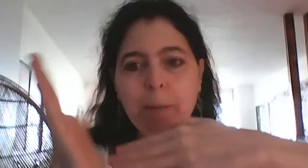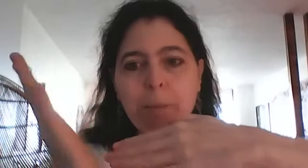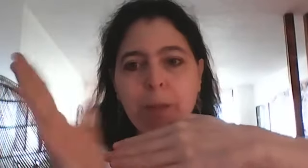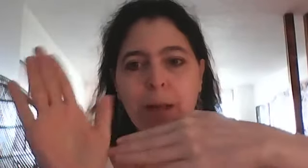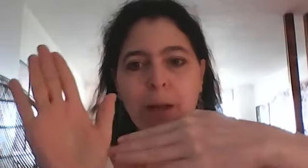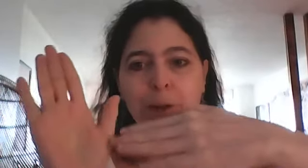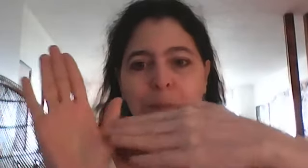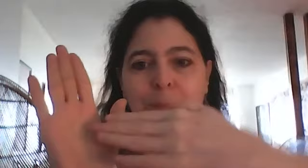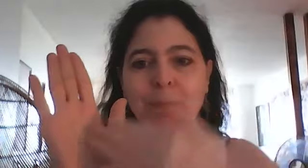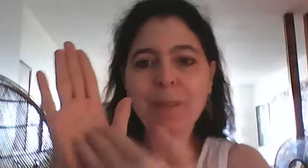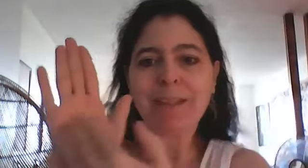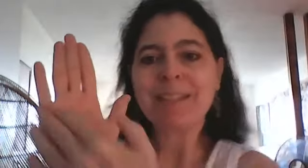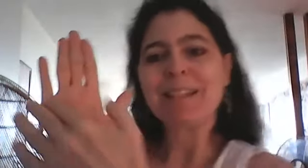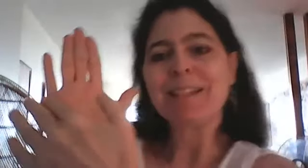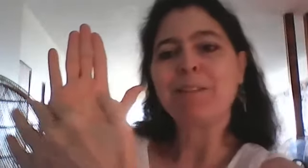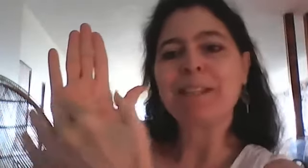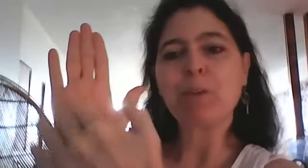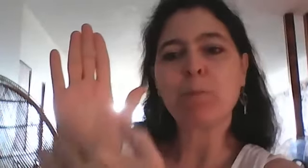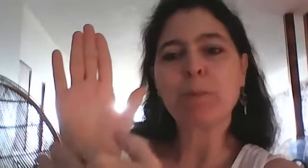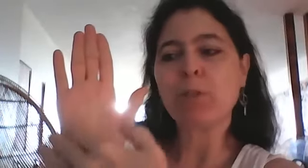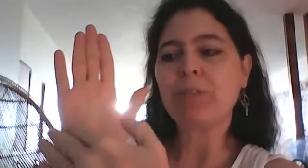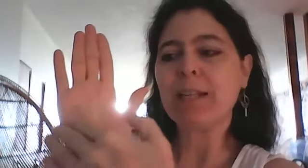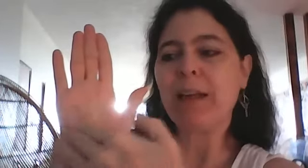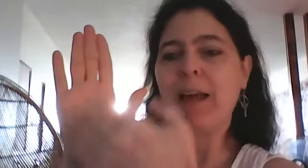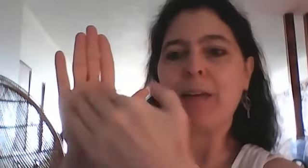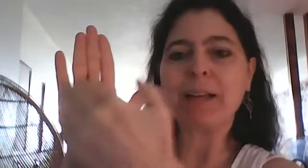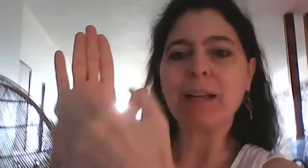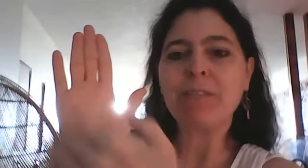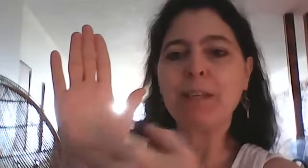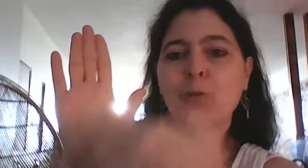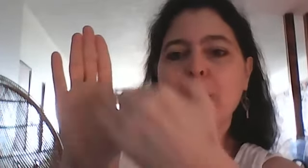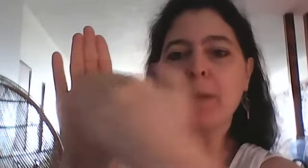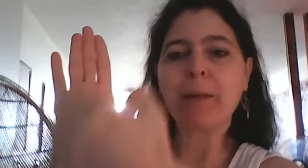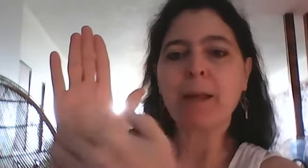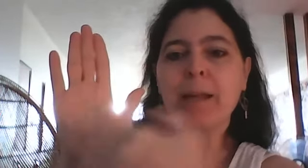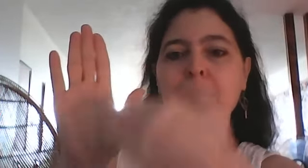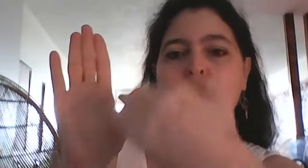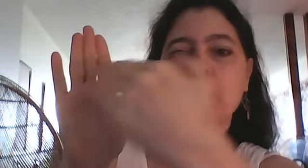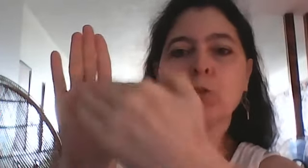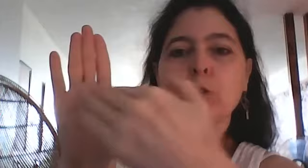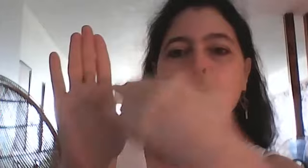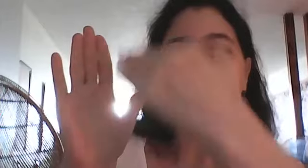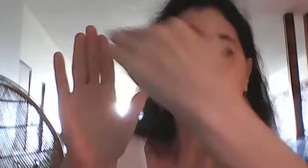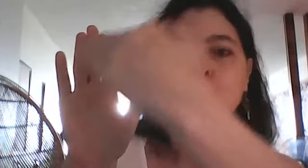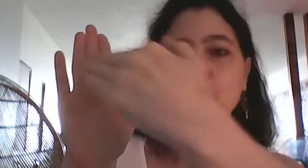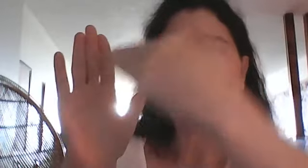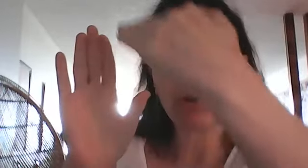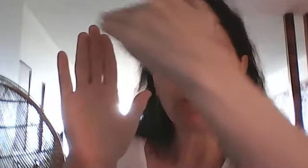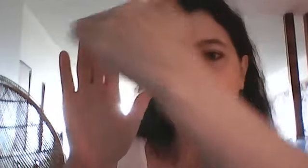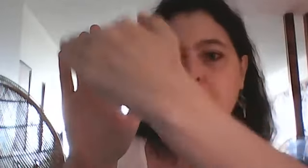c'est vrai que'est un peu difficile avec la vidéo là mais comme tout le tour de